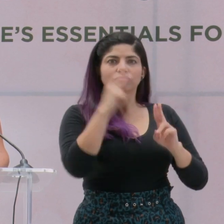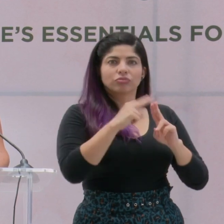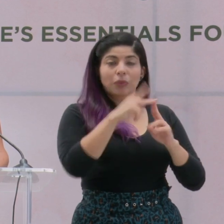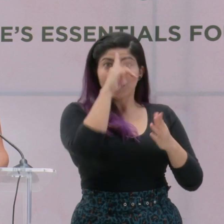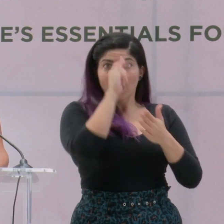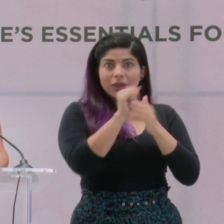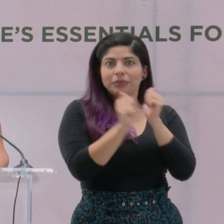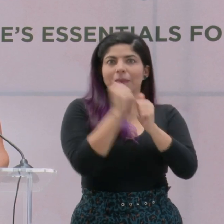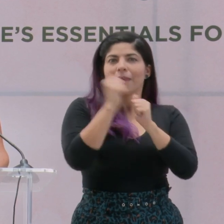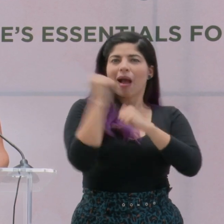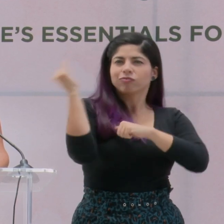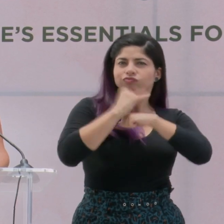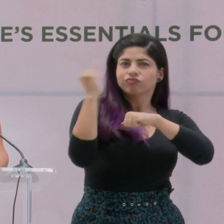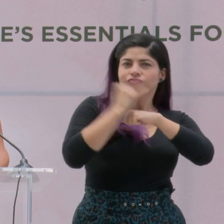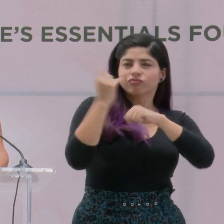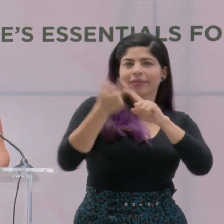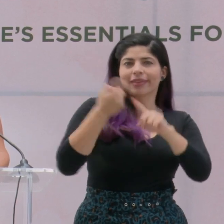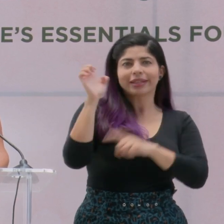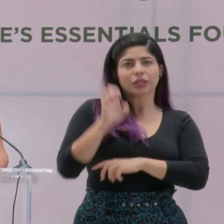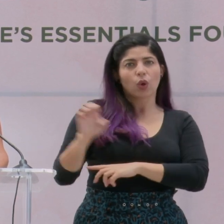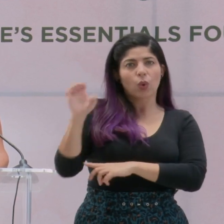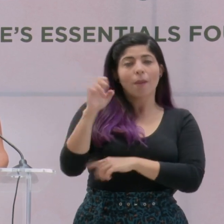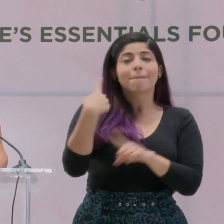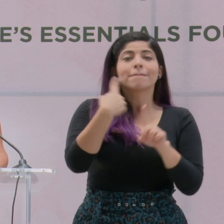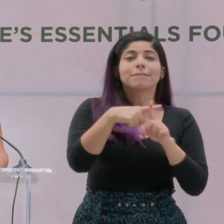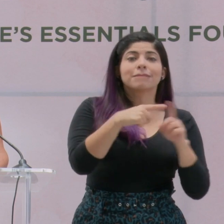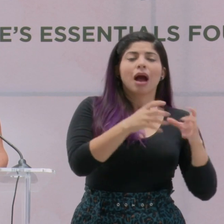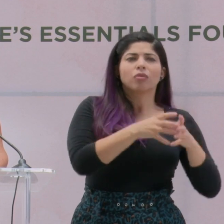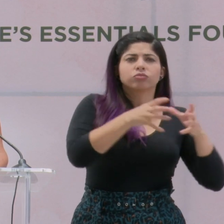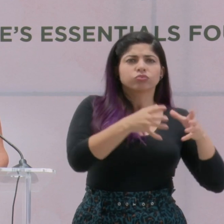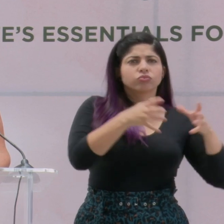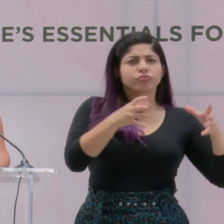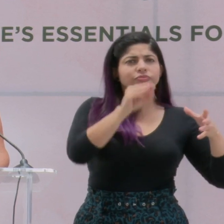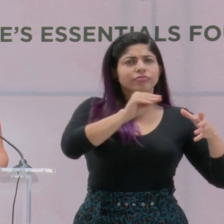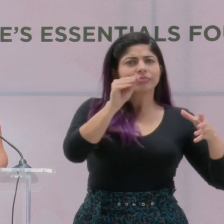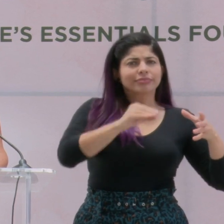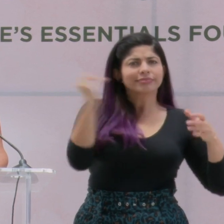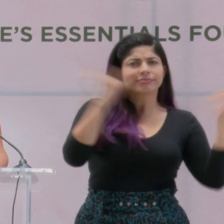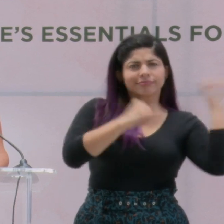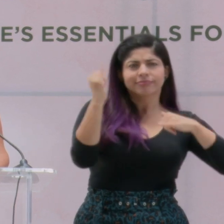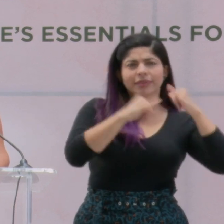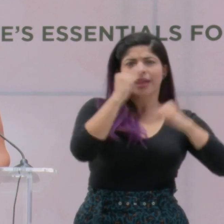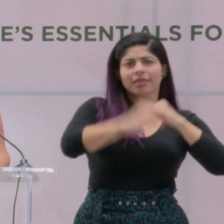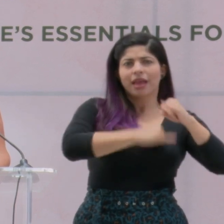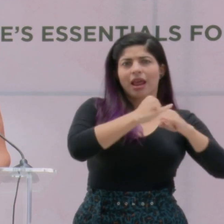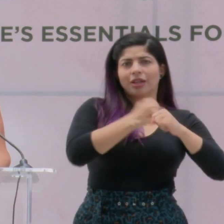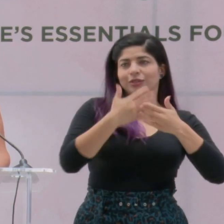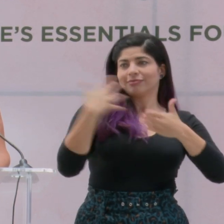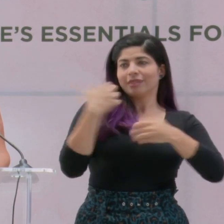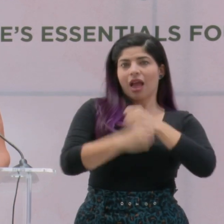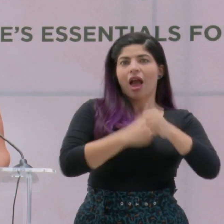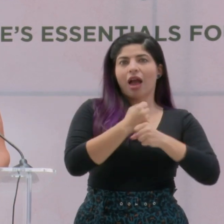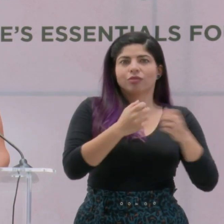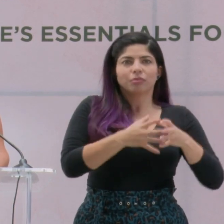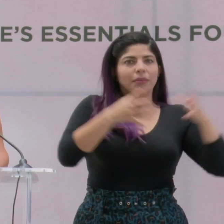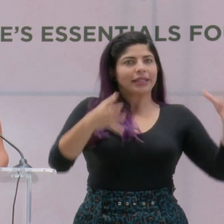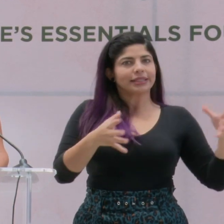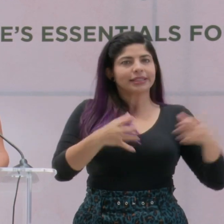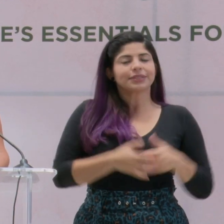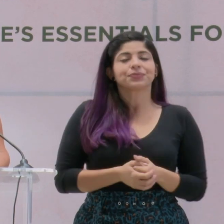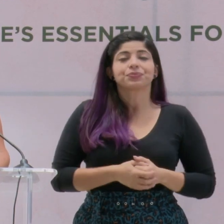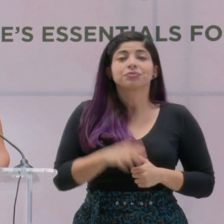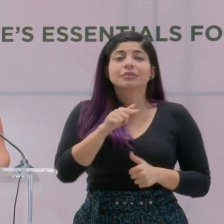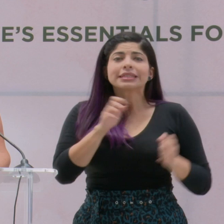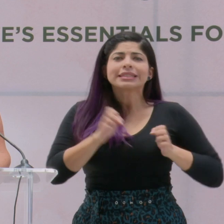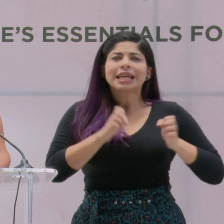aumento en los vuelos directos desde el continente europeo y el aumento sostenido en las cifras de llegadas internacionales en los últimos años. Esta